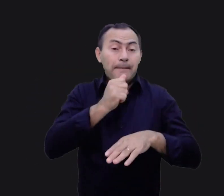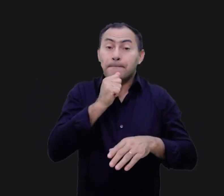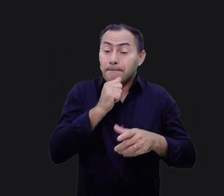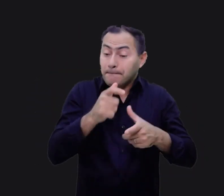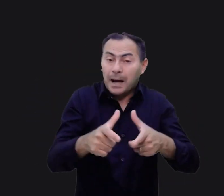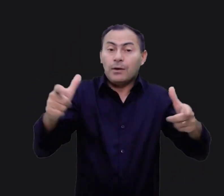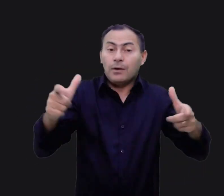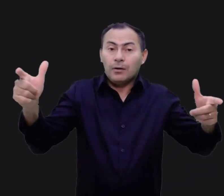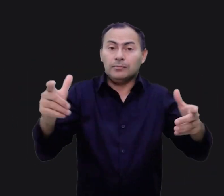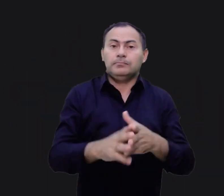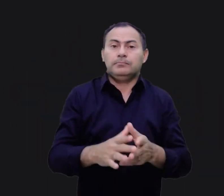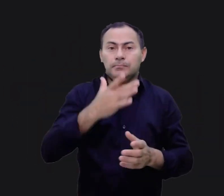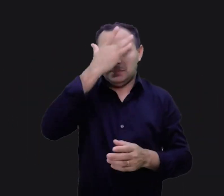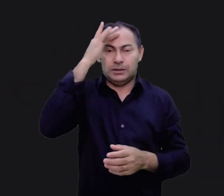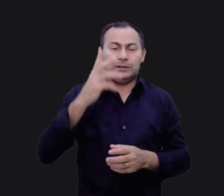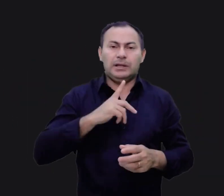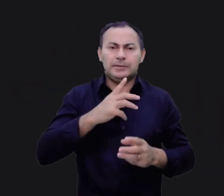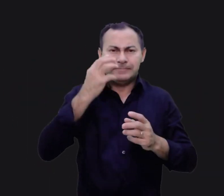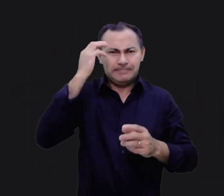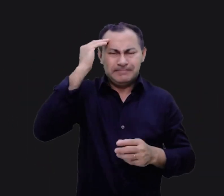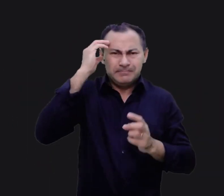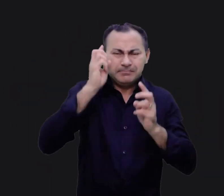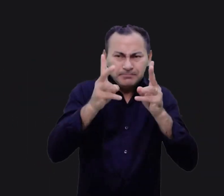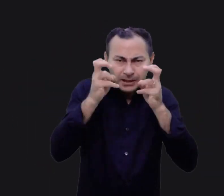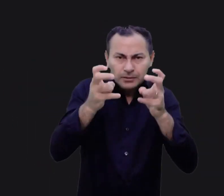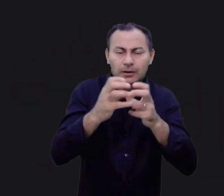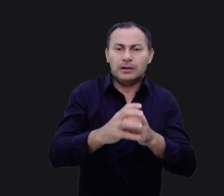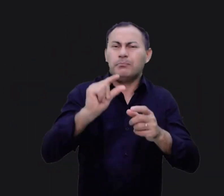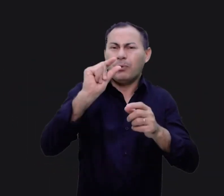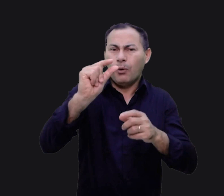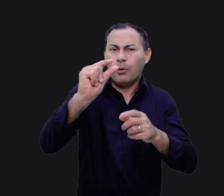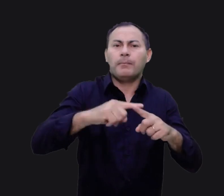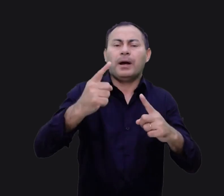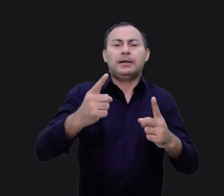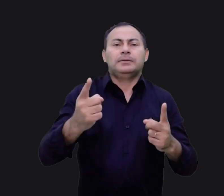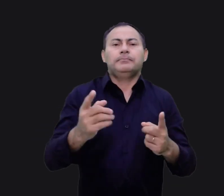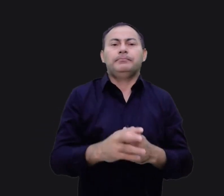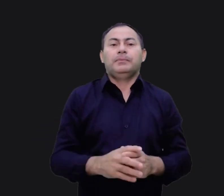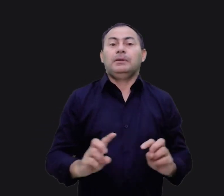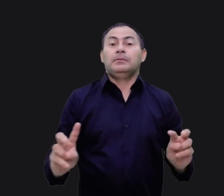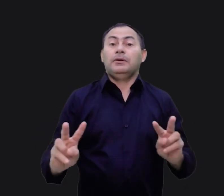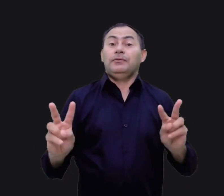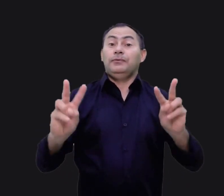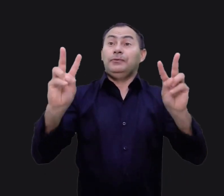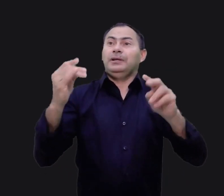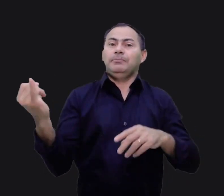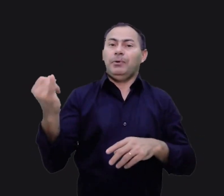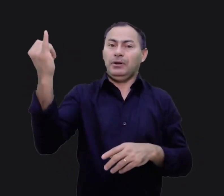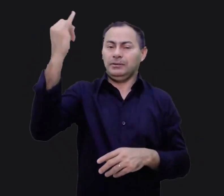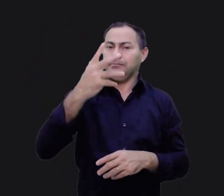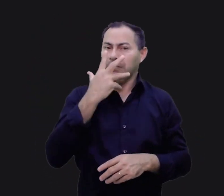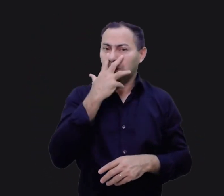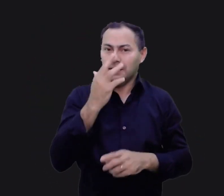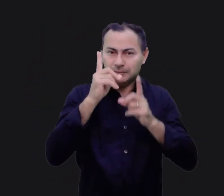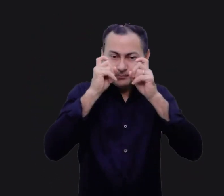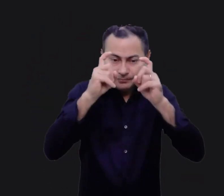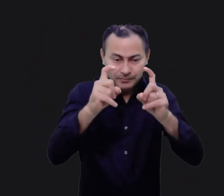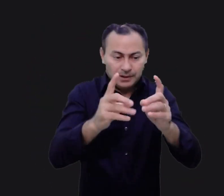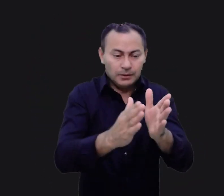maior. Homens com essa visão são raros, mas extremamente valiosos. Acho interessante que no